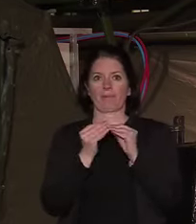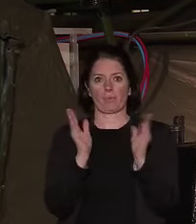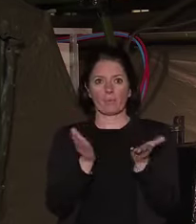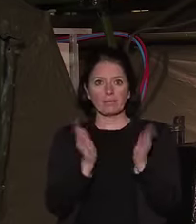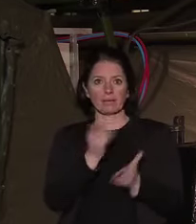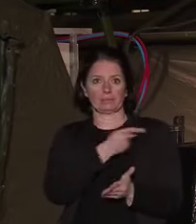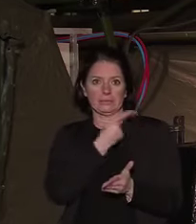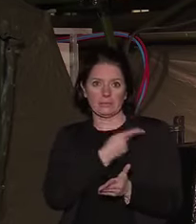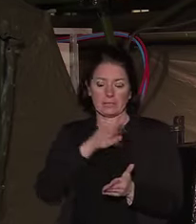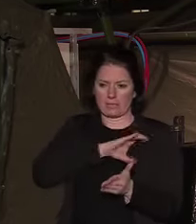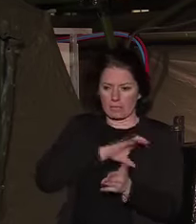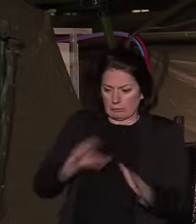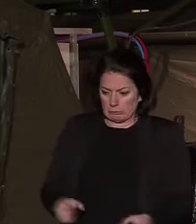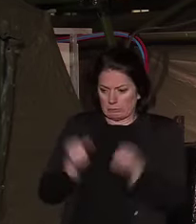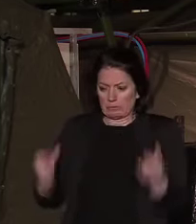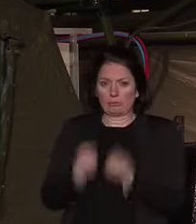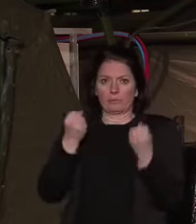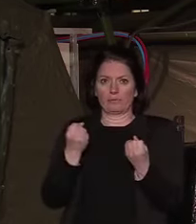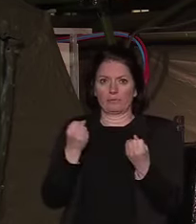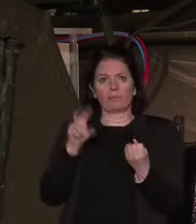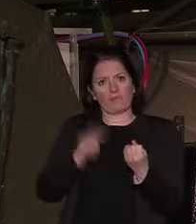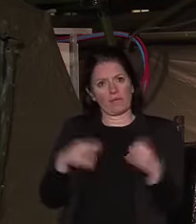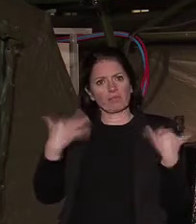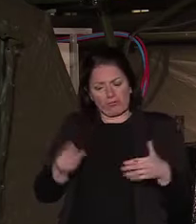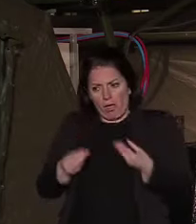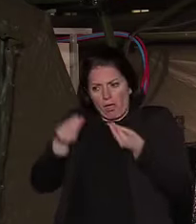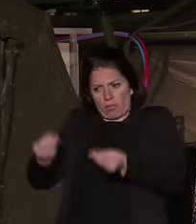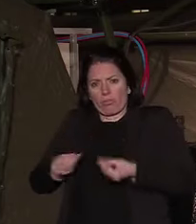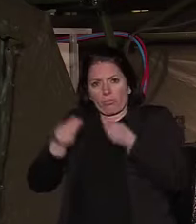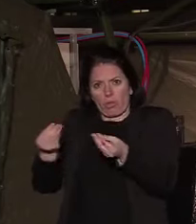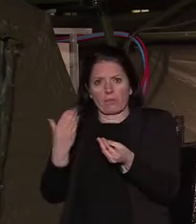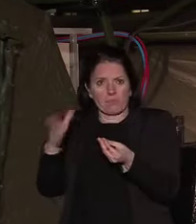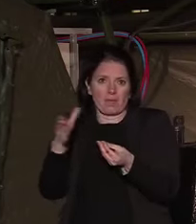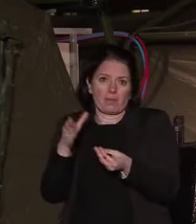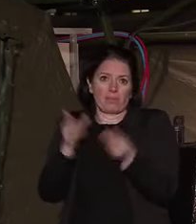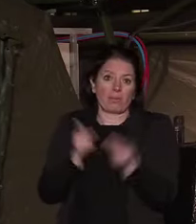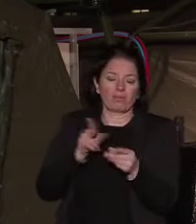Beaucoup a été fait, sans doute pas suffisamment vite, pas suffisamment fort.